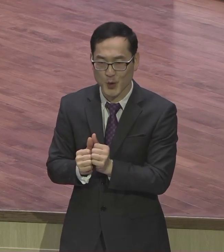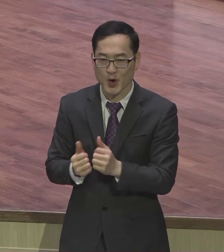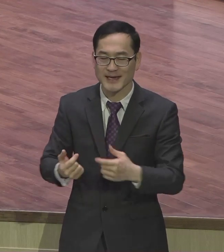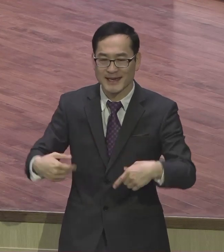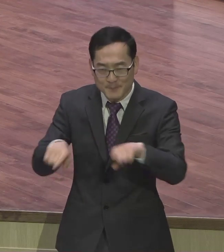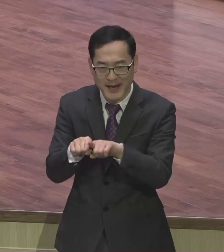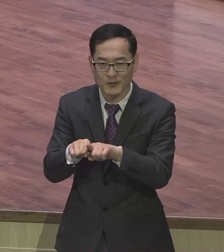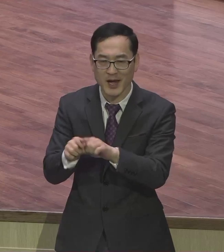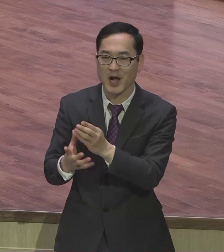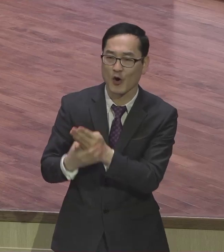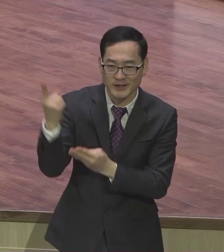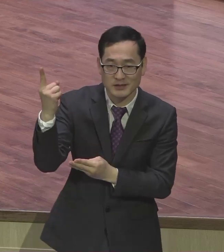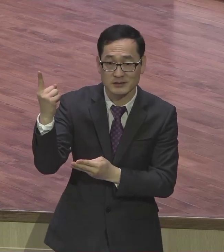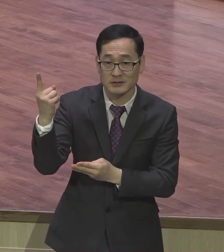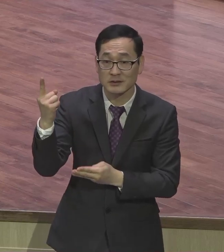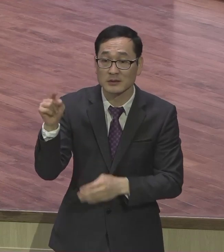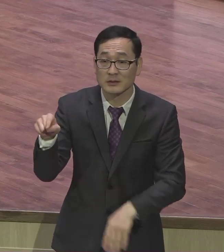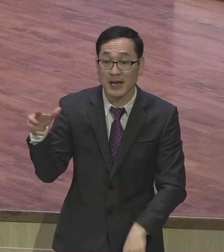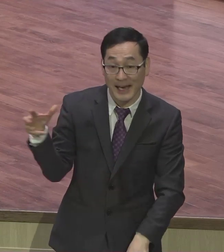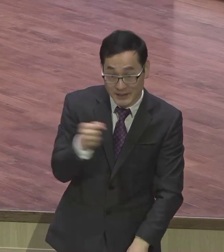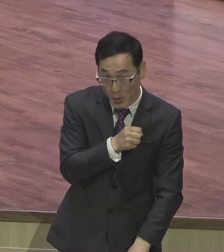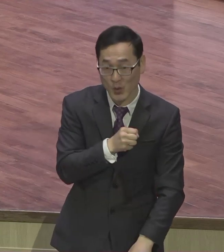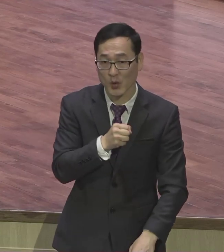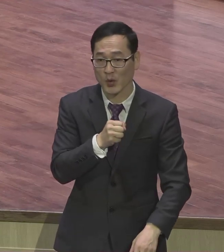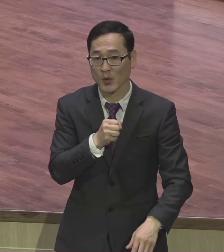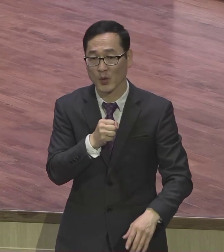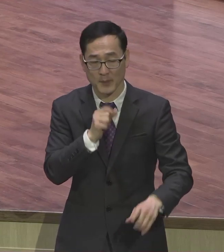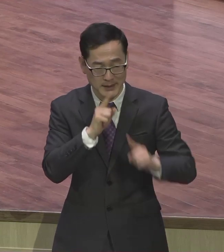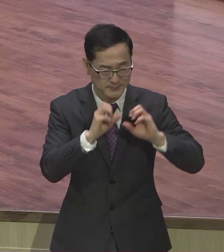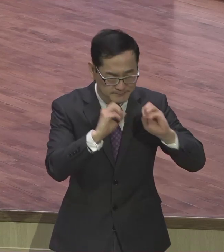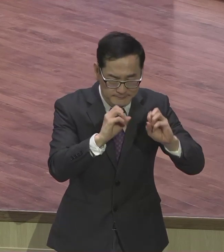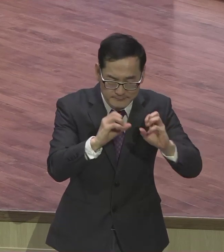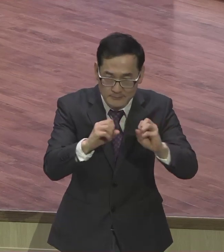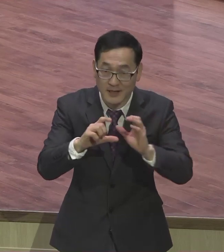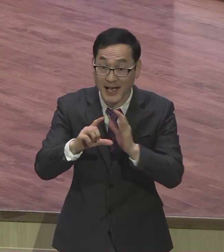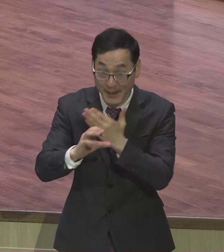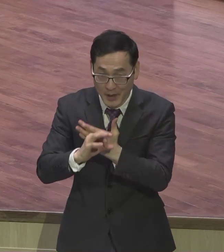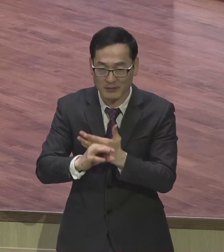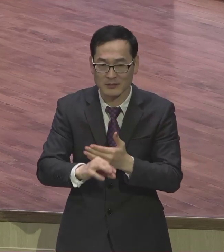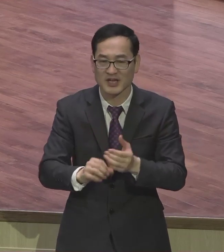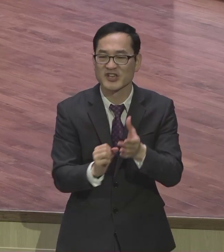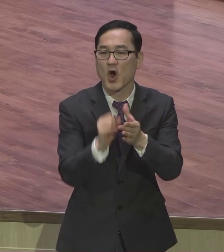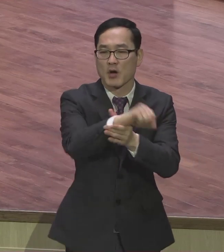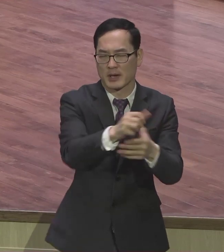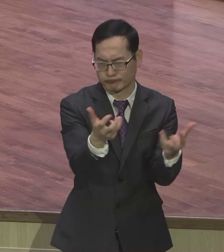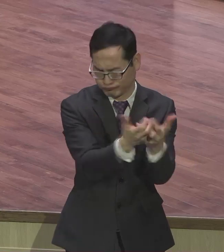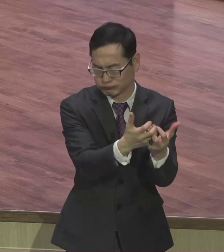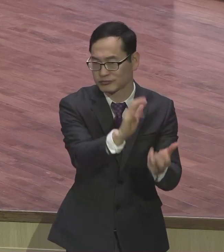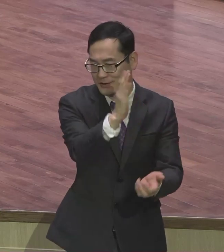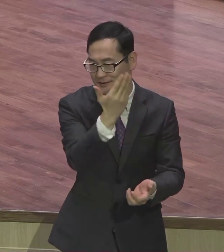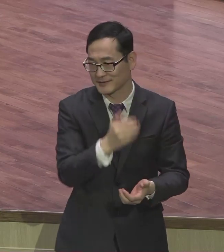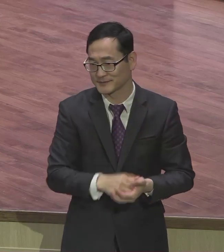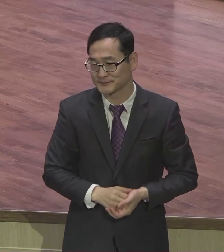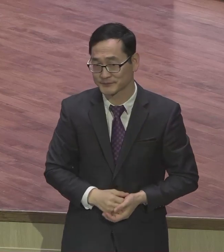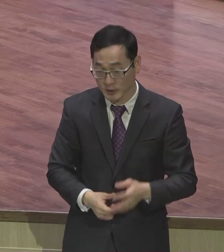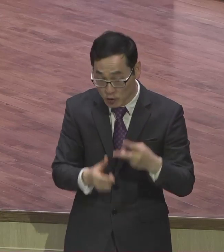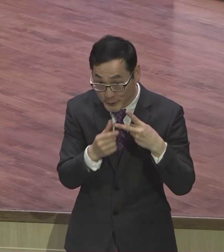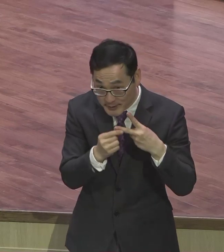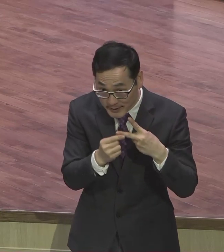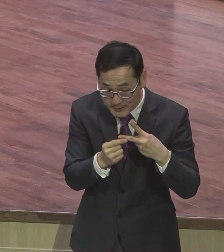여기에 따라서 열매가 달라지게 되어있어요 두 번째 바울은 복음을 대적하는